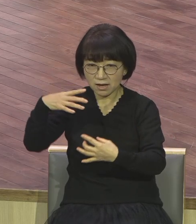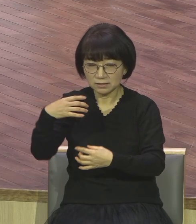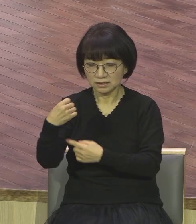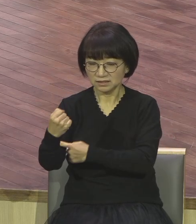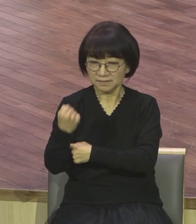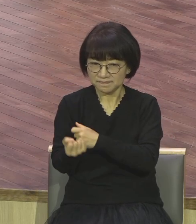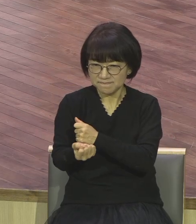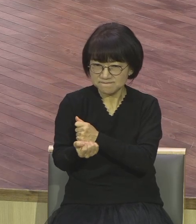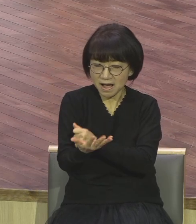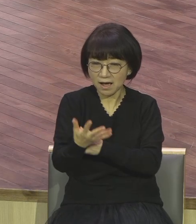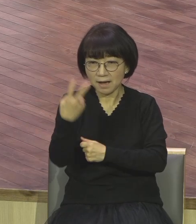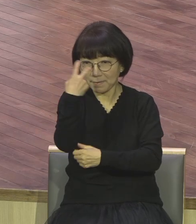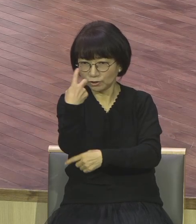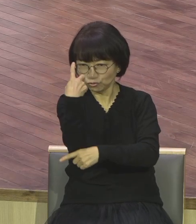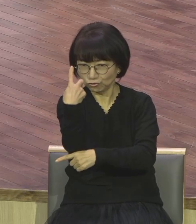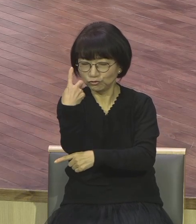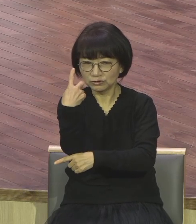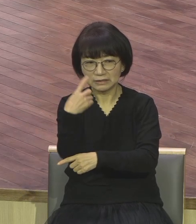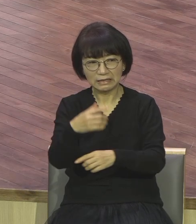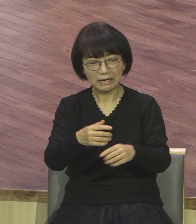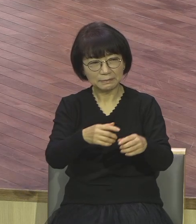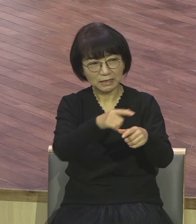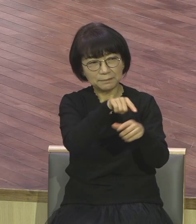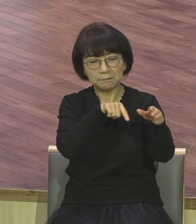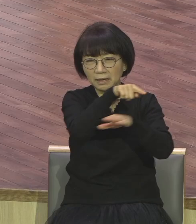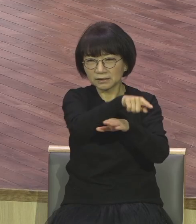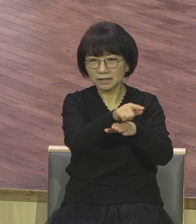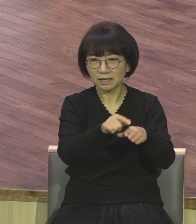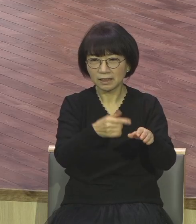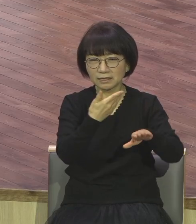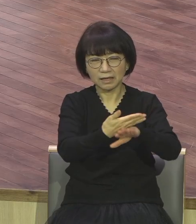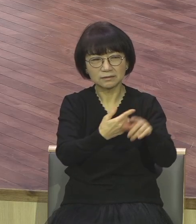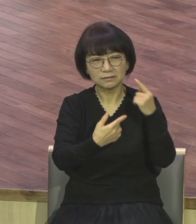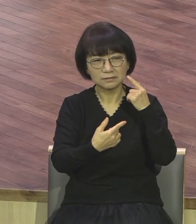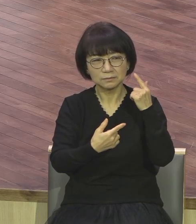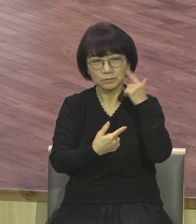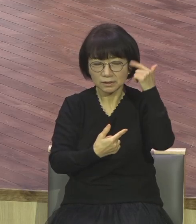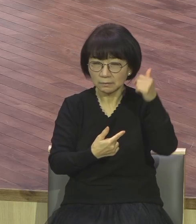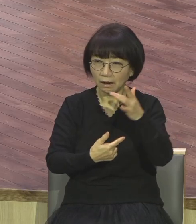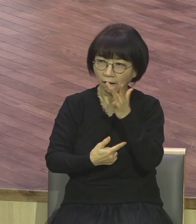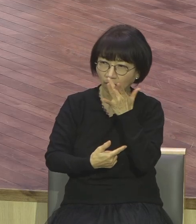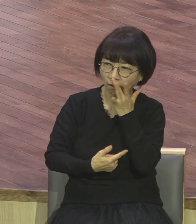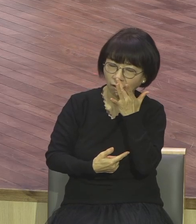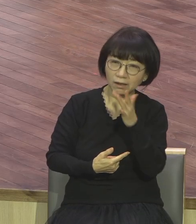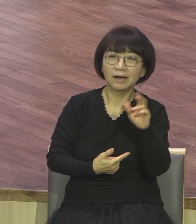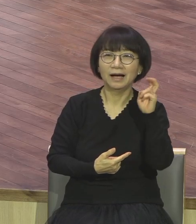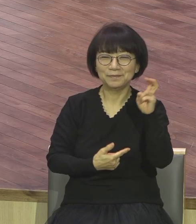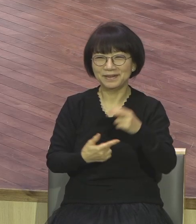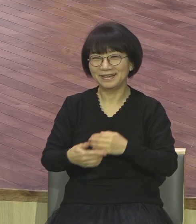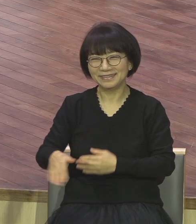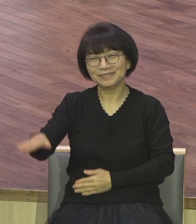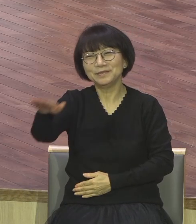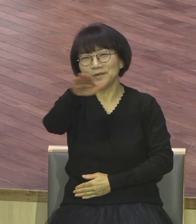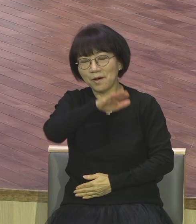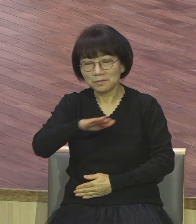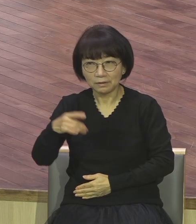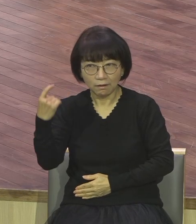여러분은 그리스도의 제자예요 영적 의사다 알아들었습니까 아멘 아멘 제자예요